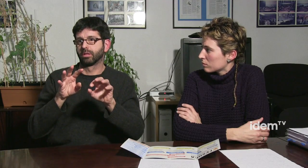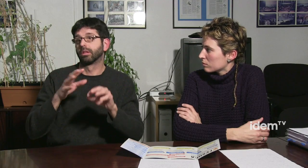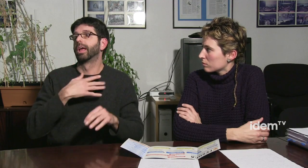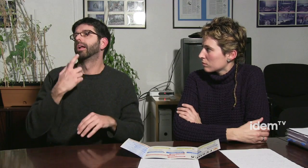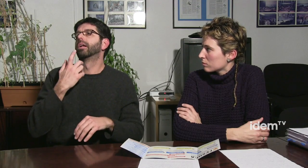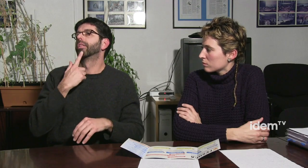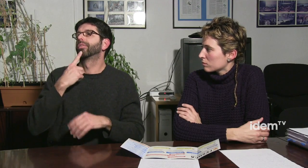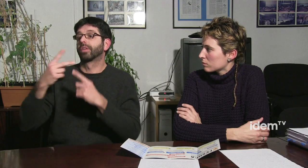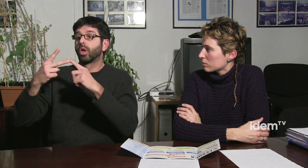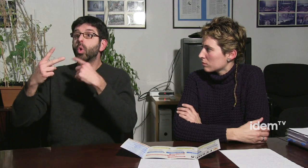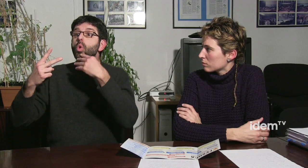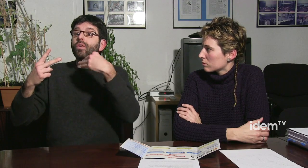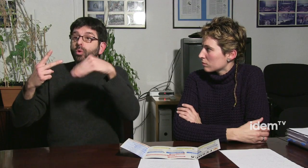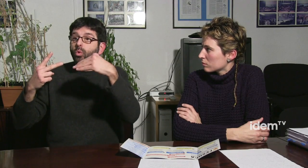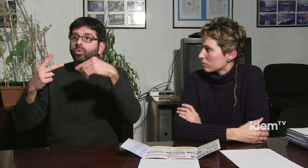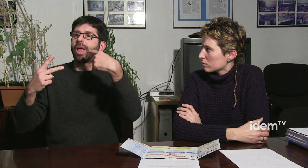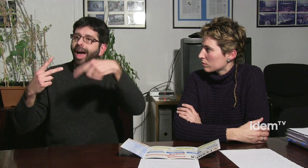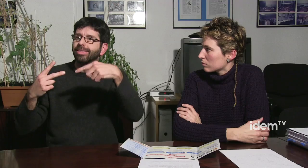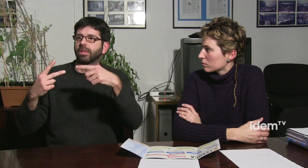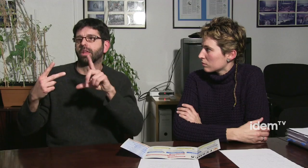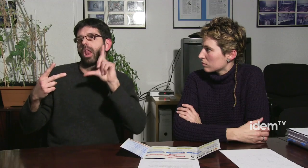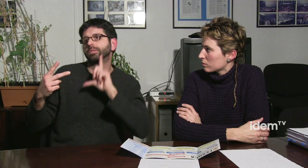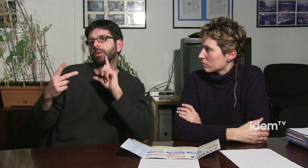intentarem integrar totes les activitats per informar-nos per informar